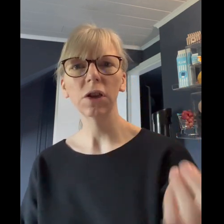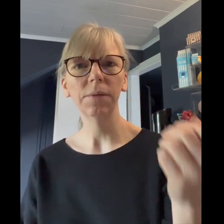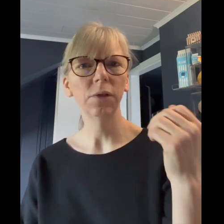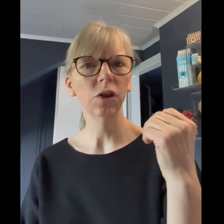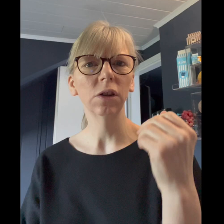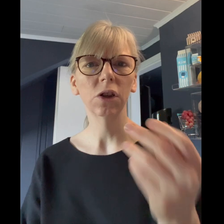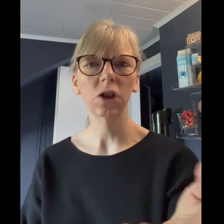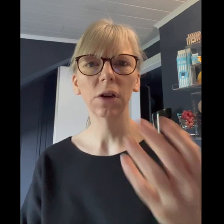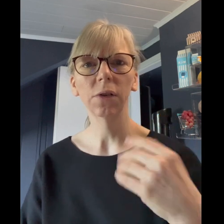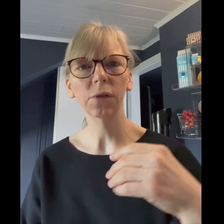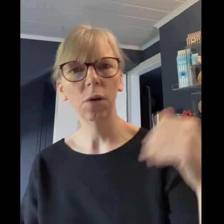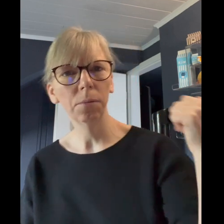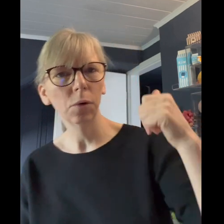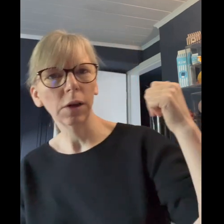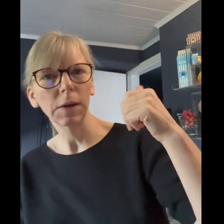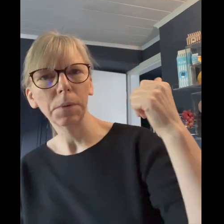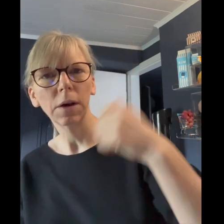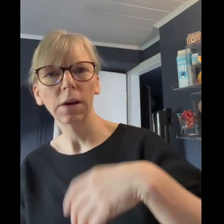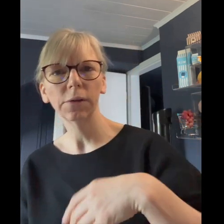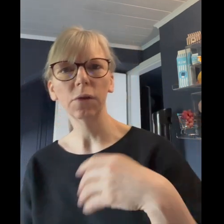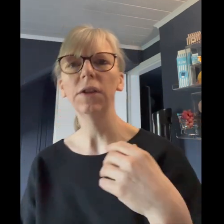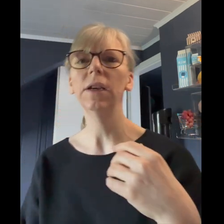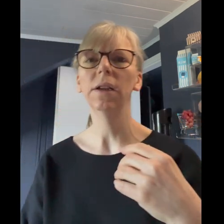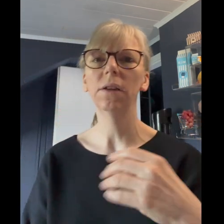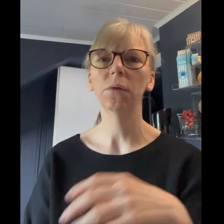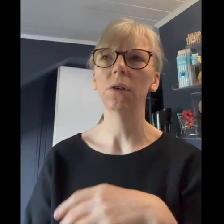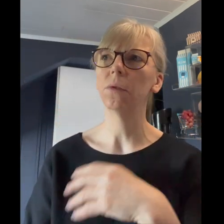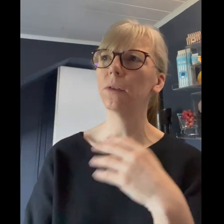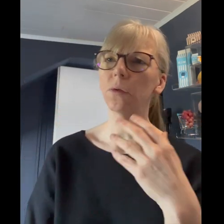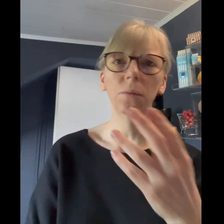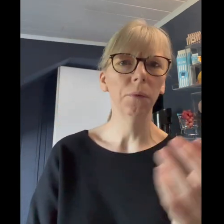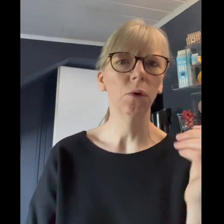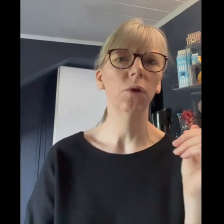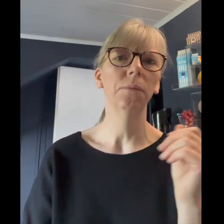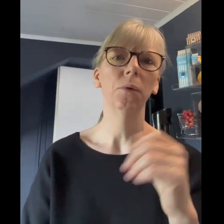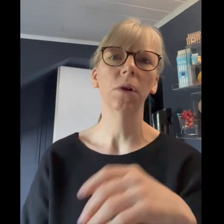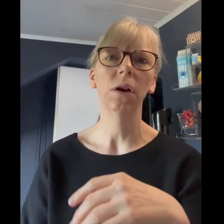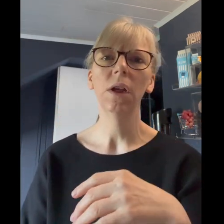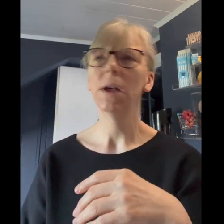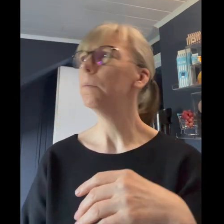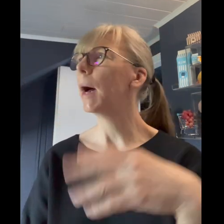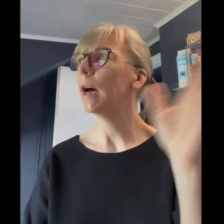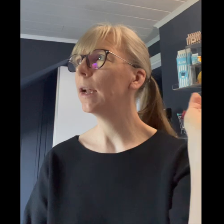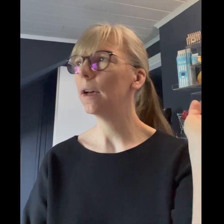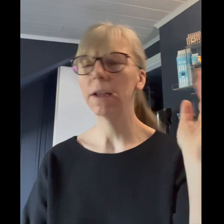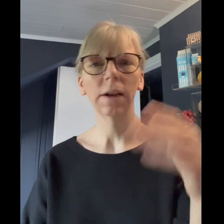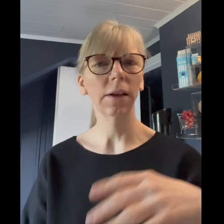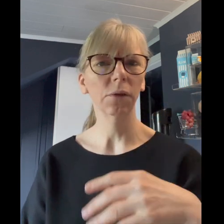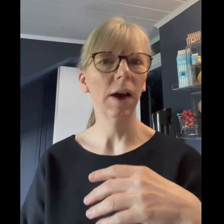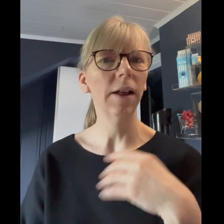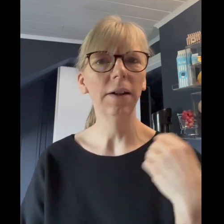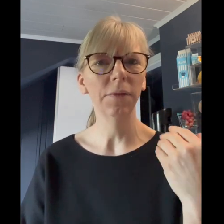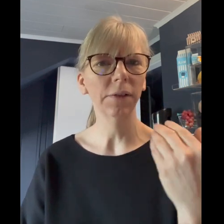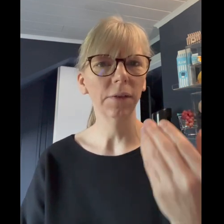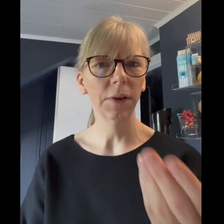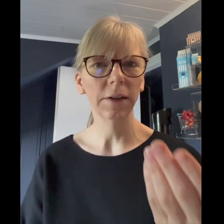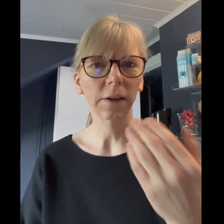abwischen geschirr ausräumen oder ich habe ein sortieren oder irgendwas umräumen oder malern also all was die welt hat